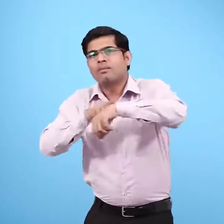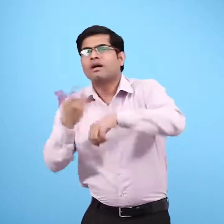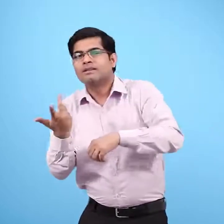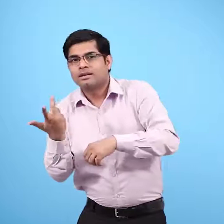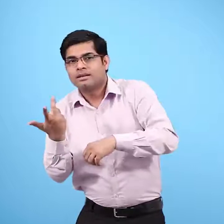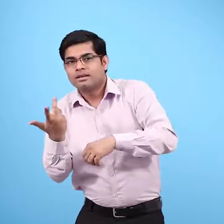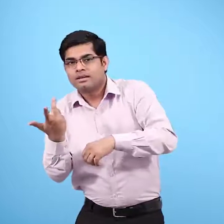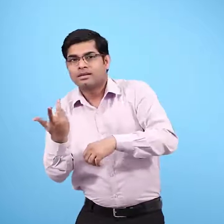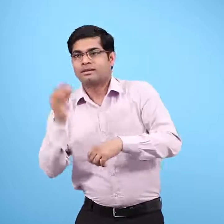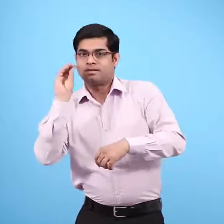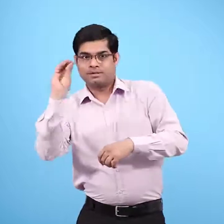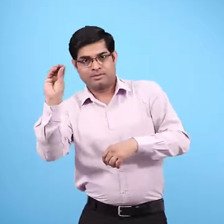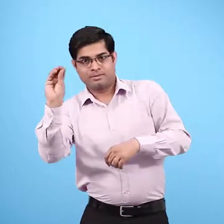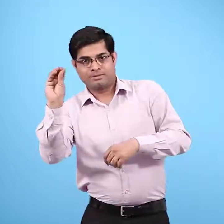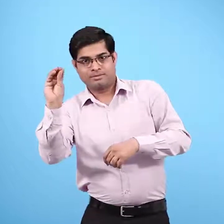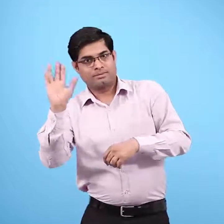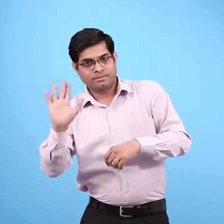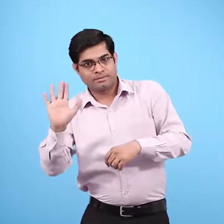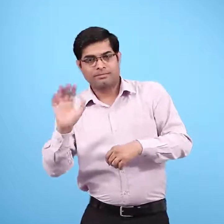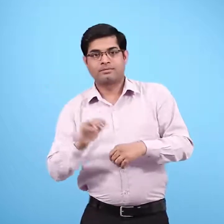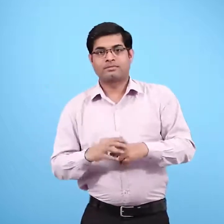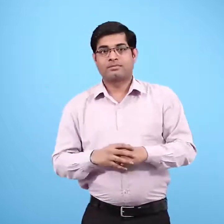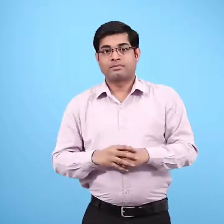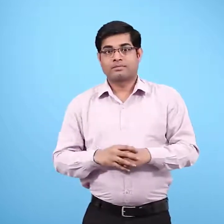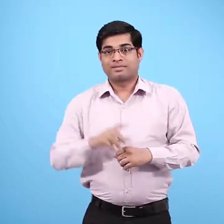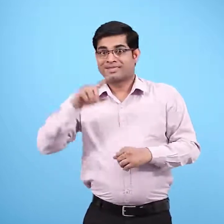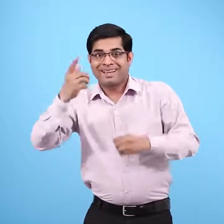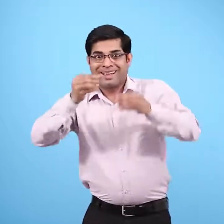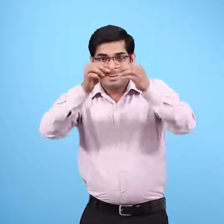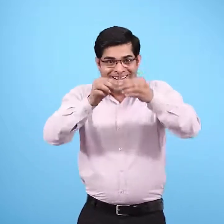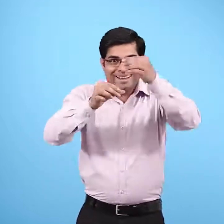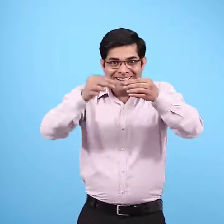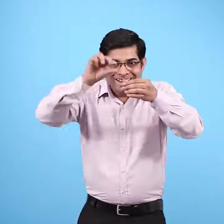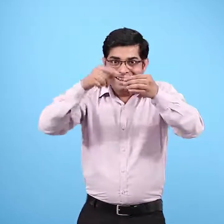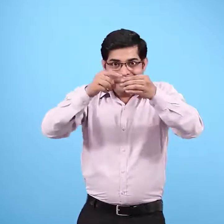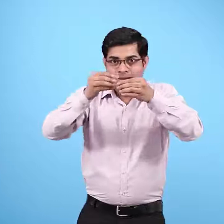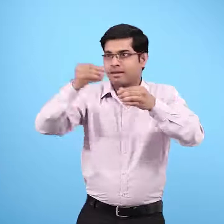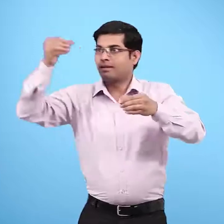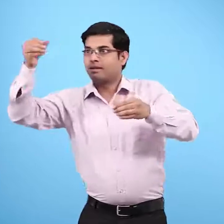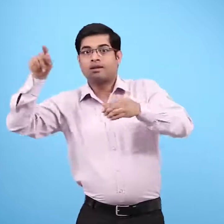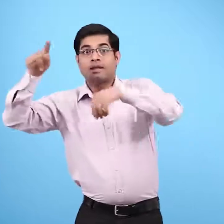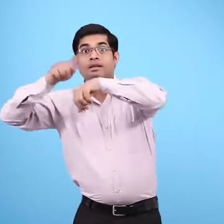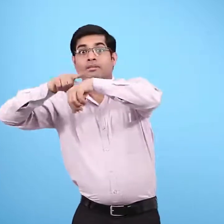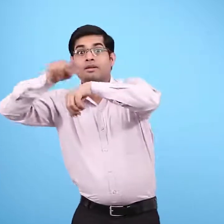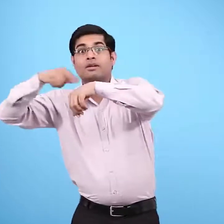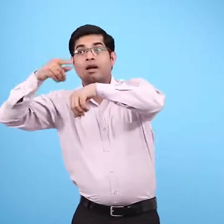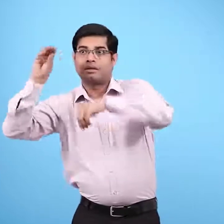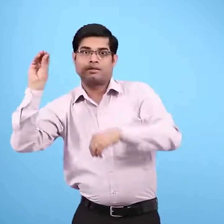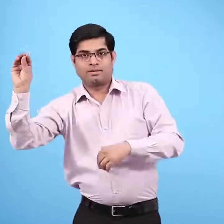पेट में दो घंटे पंदरा मिनट गिलास में चार घंटे पैंतालिस मिनट